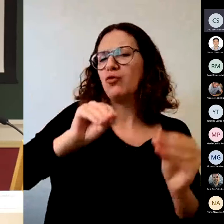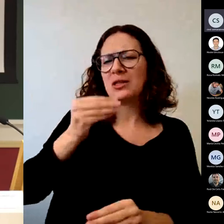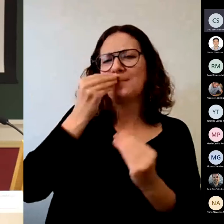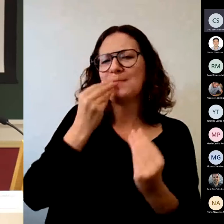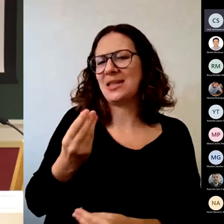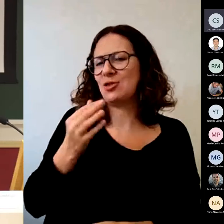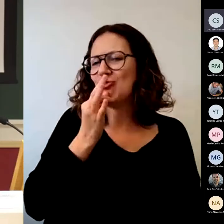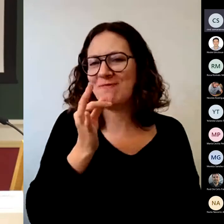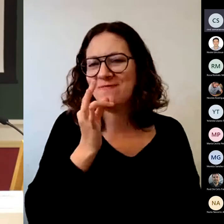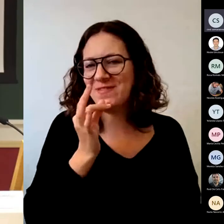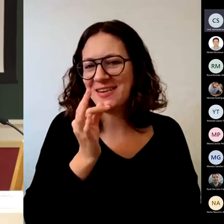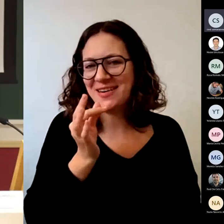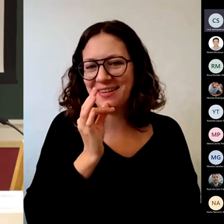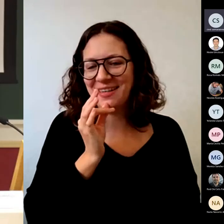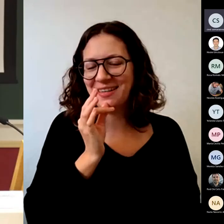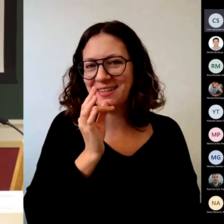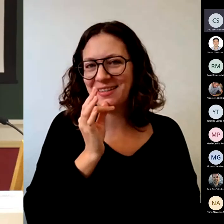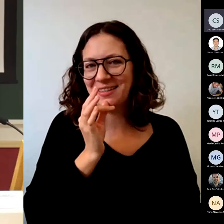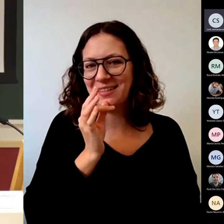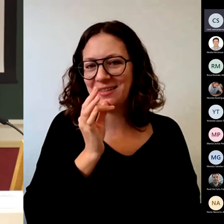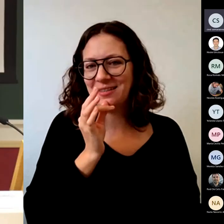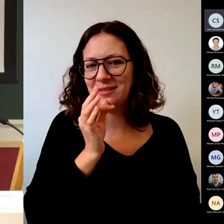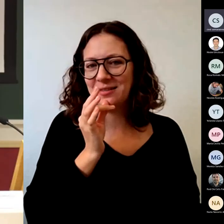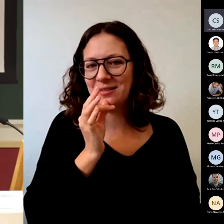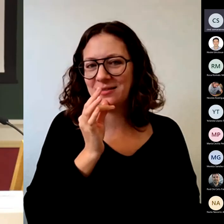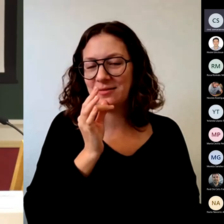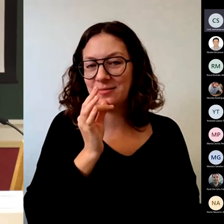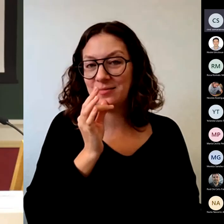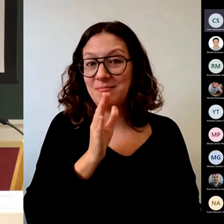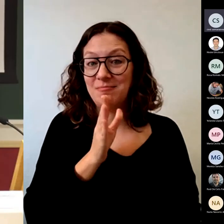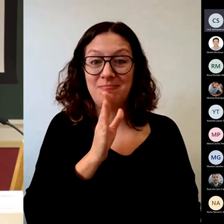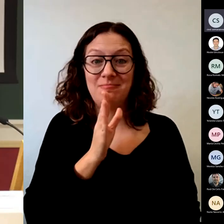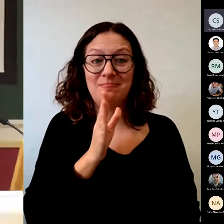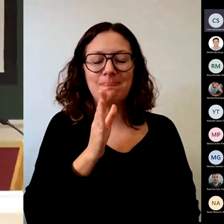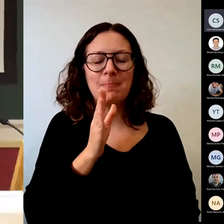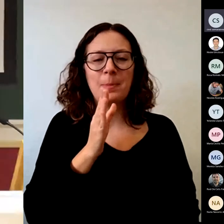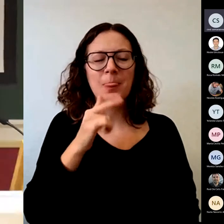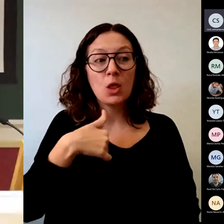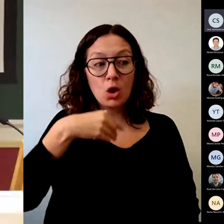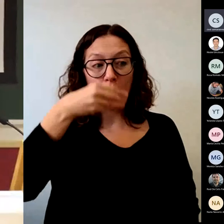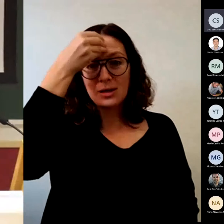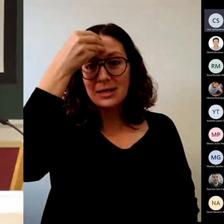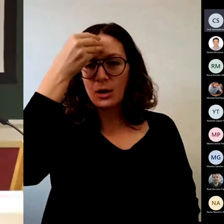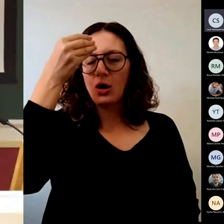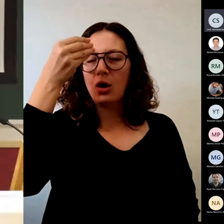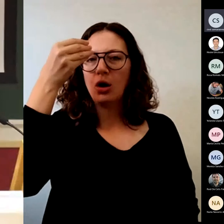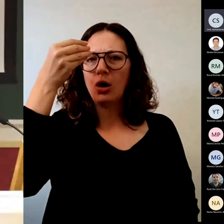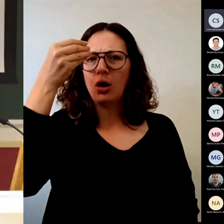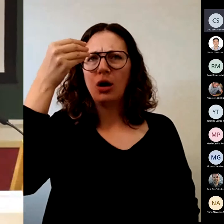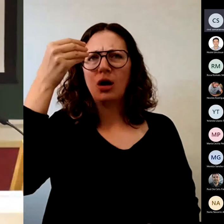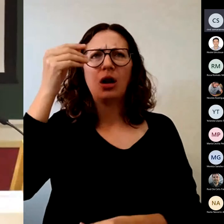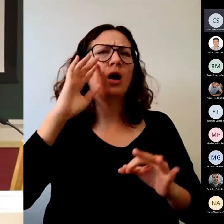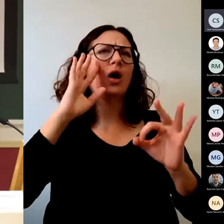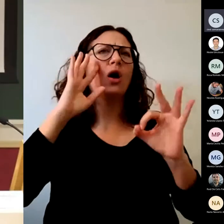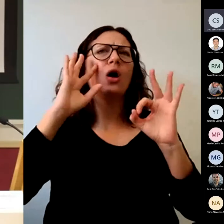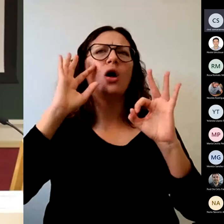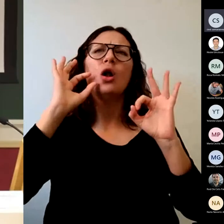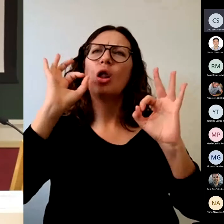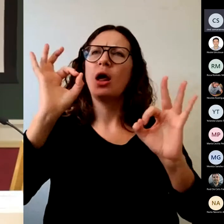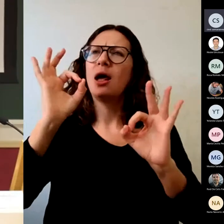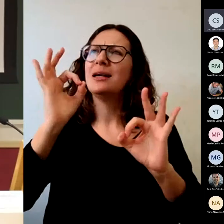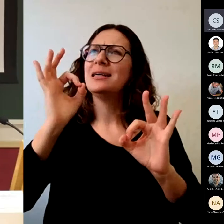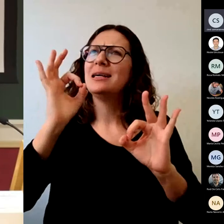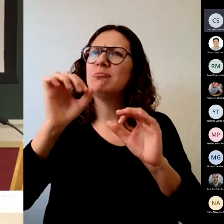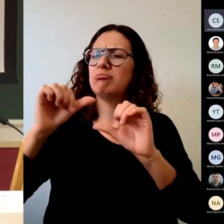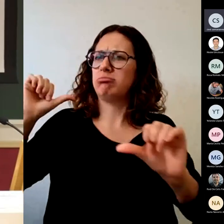han indicado qué entendían por evaluación. Yo creo que evidentemente siempre la hemos marcado desde el punto de vista